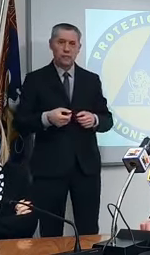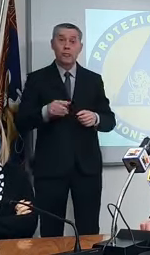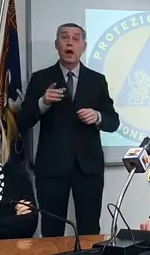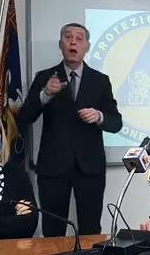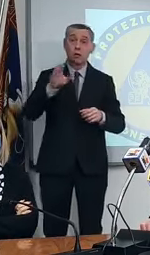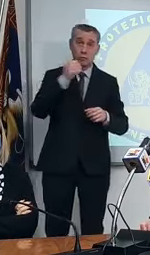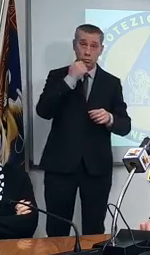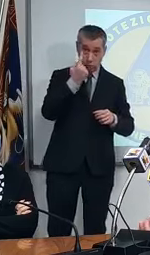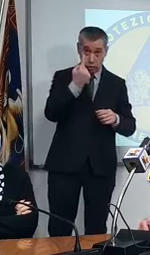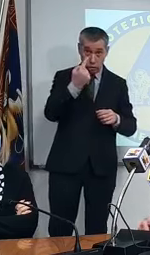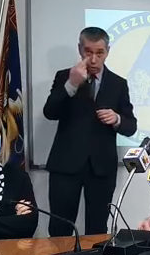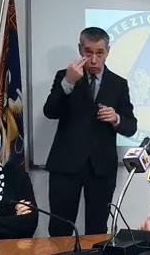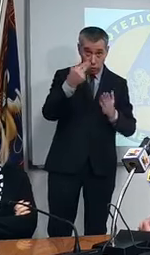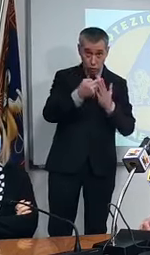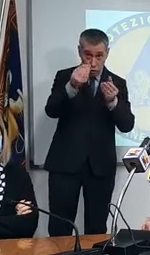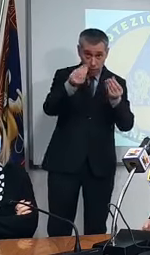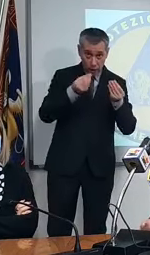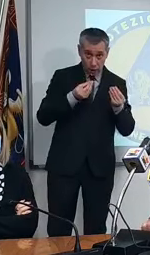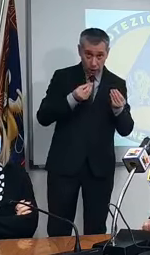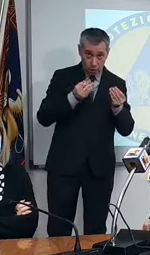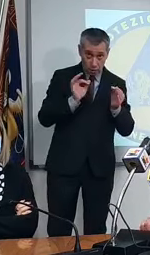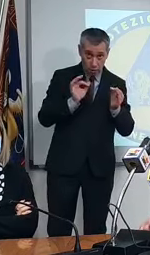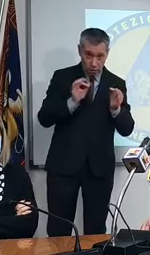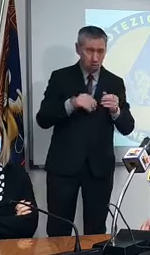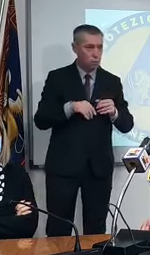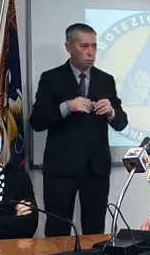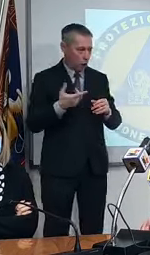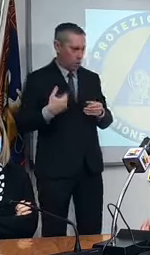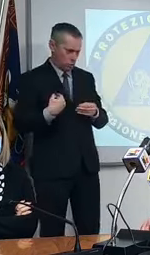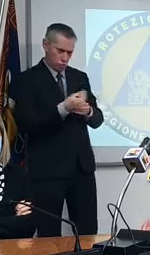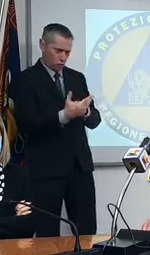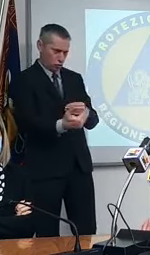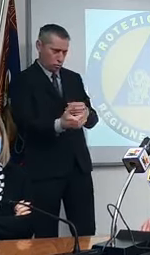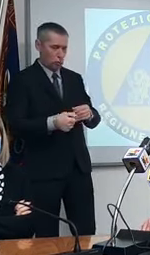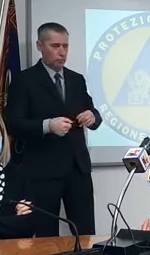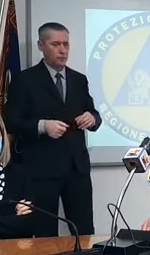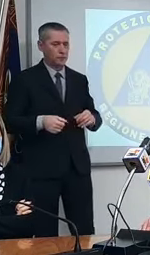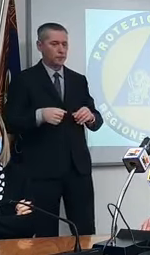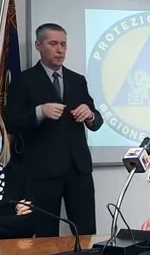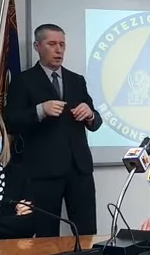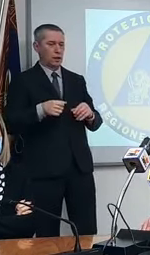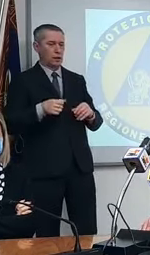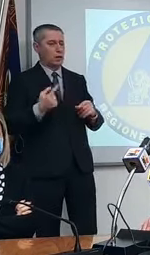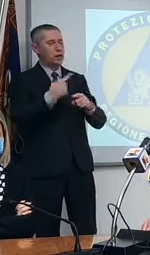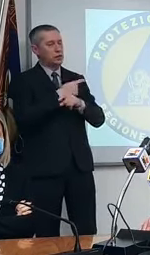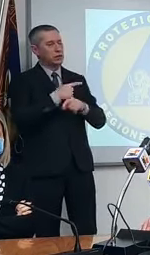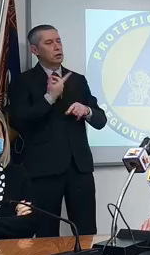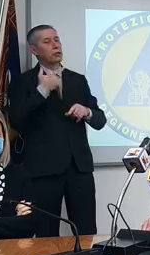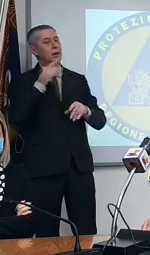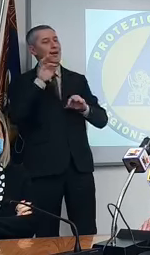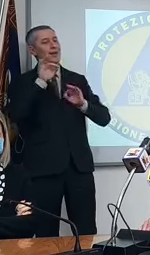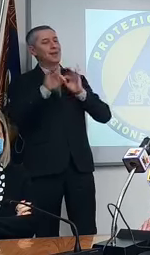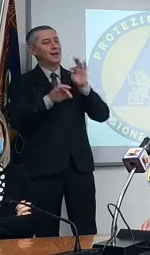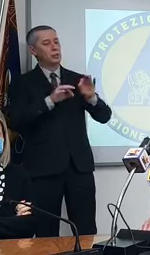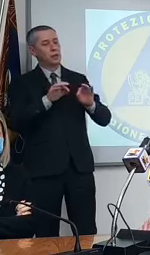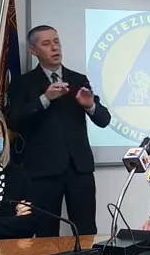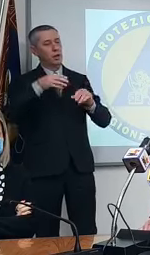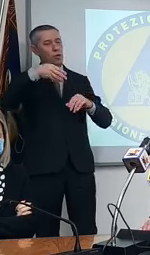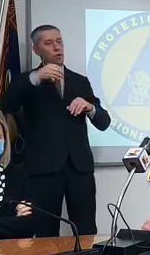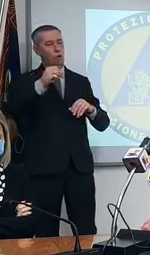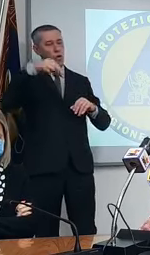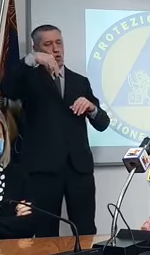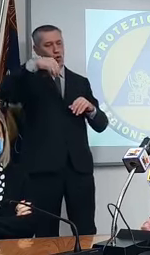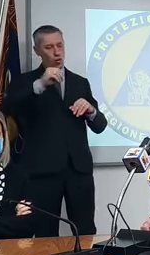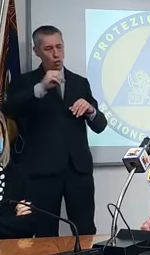attendo il nome da lei sì io glielo do subito bene e invece per le terapie monoclonali